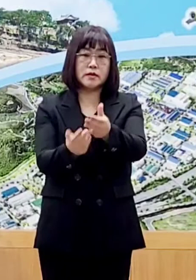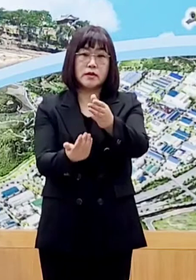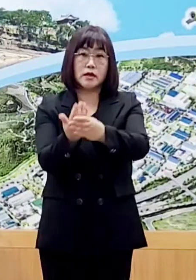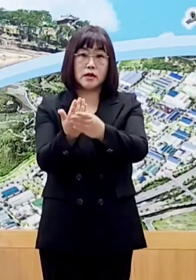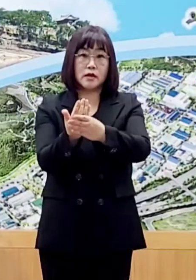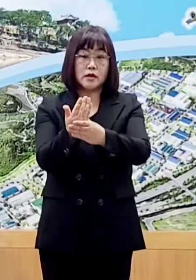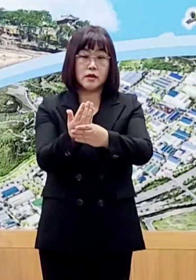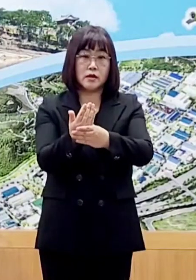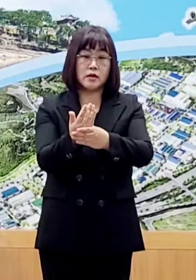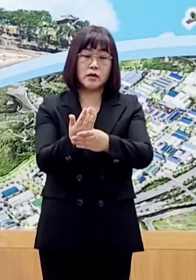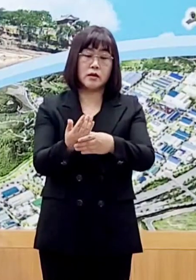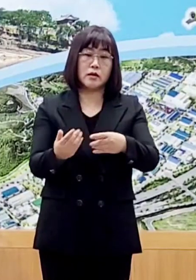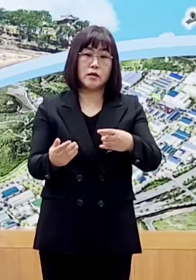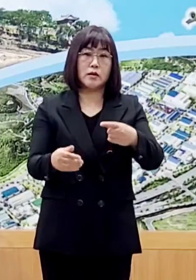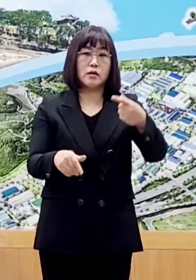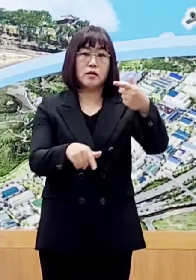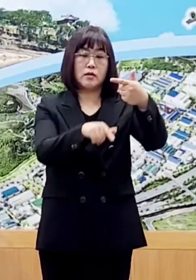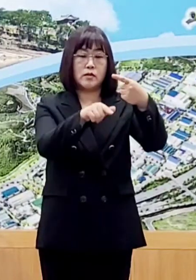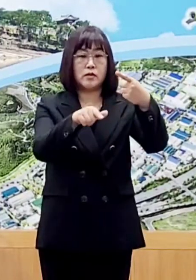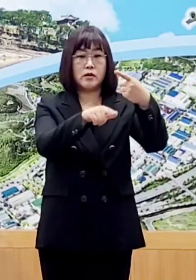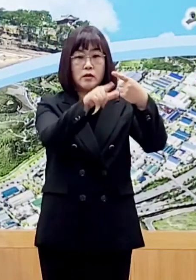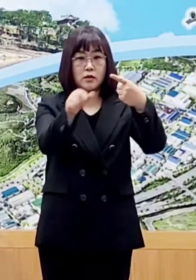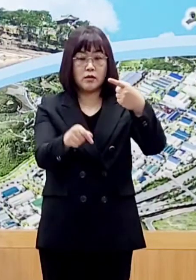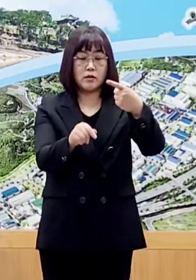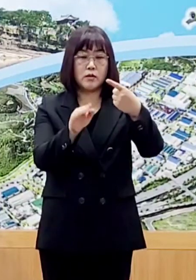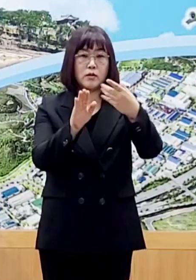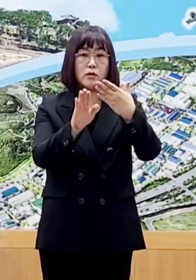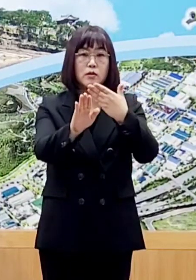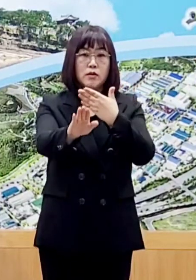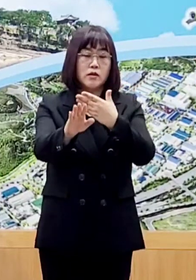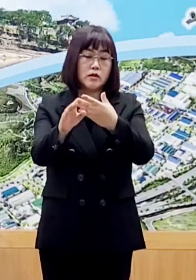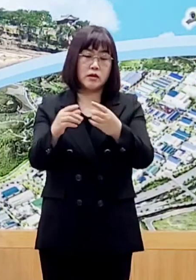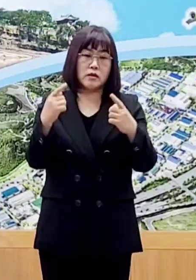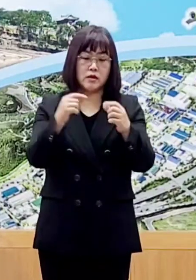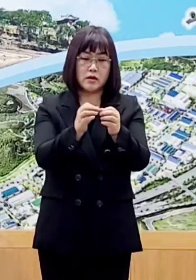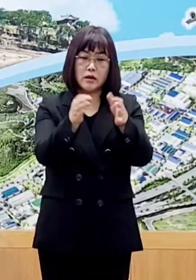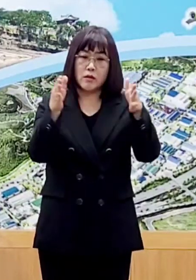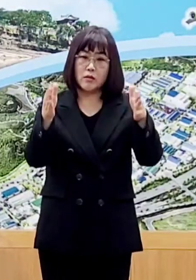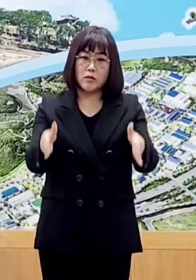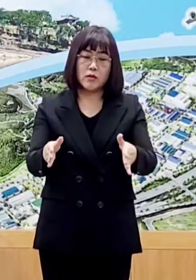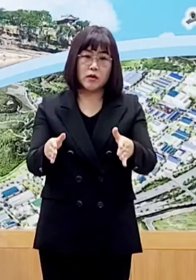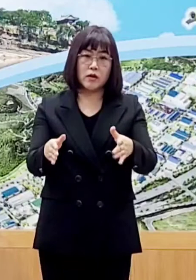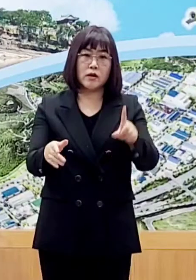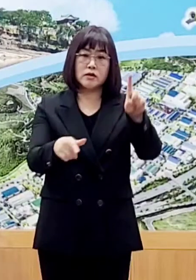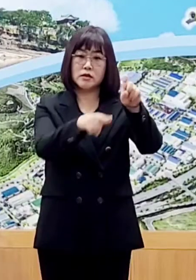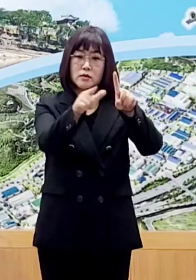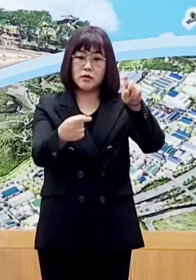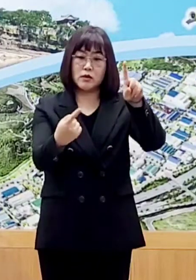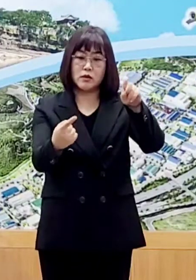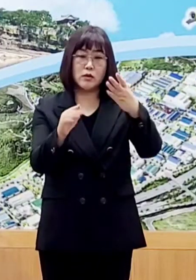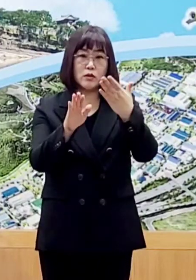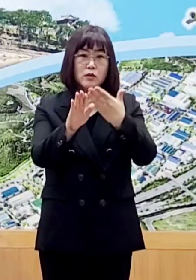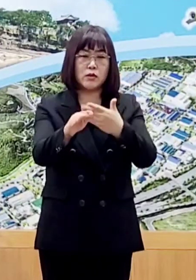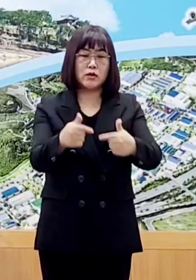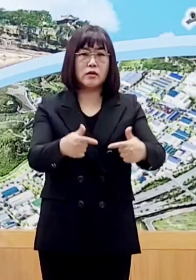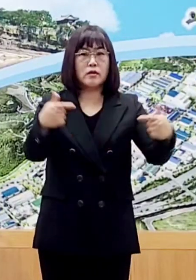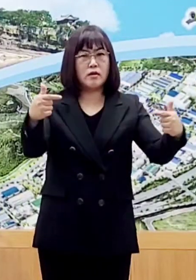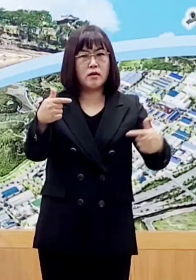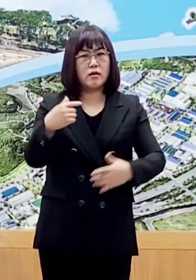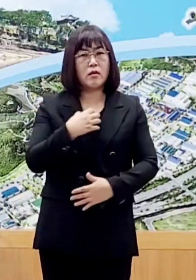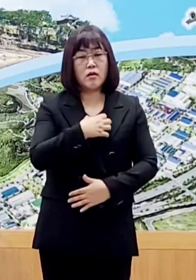넘어서는 감염 확산세가 당분간 지속될 수 있다는 우려가 커지고 있습니다. 또한